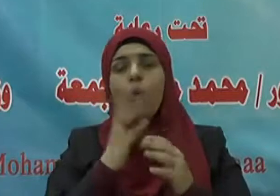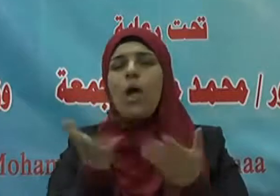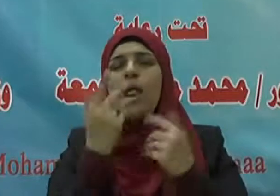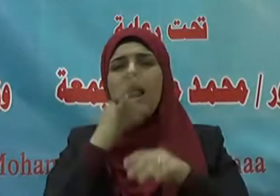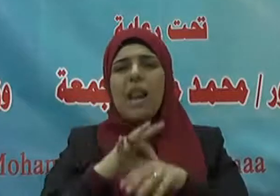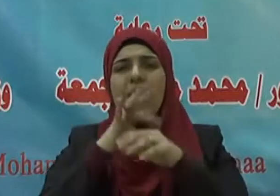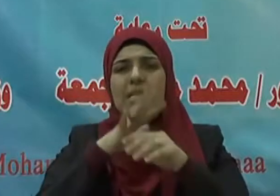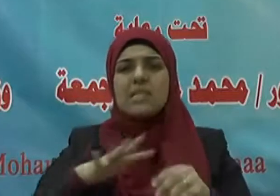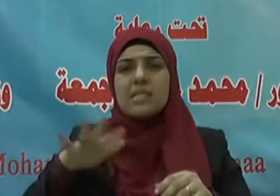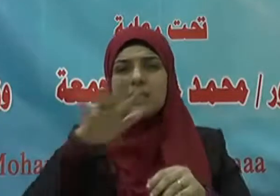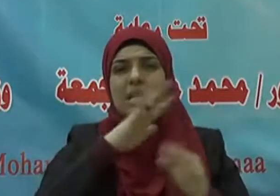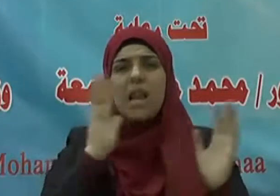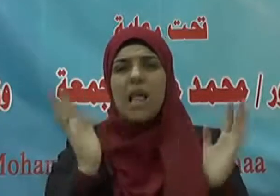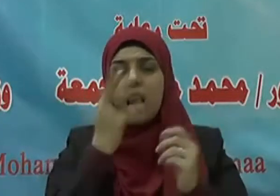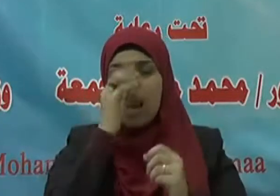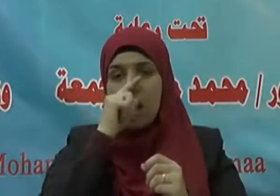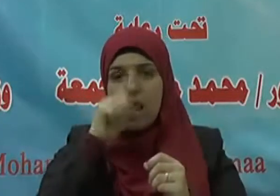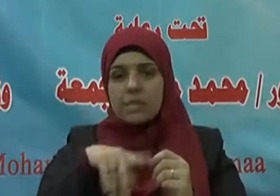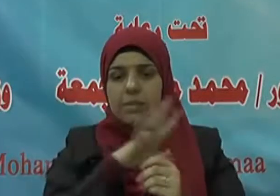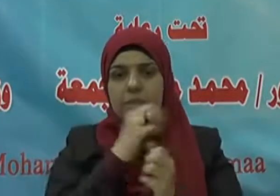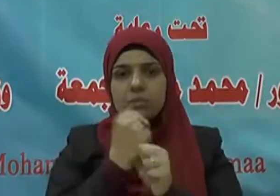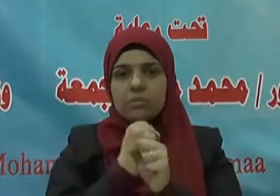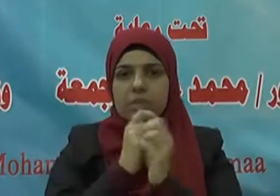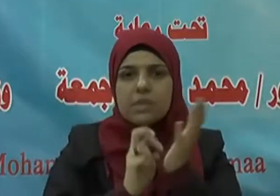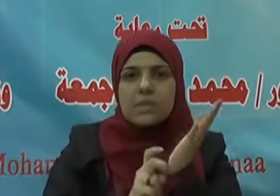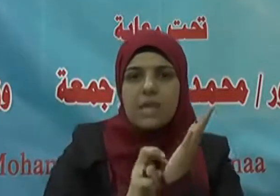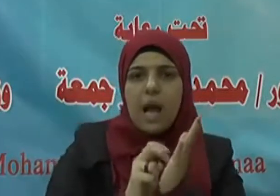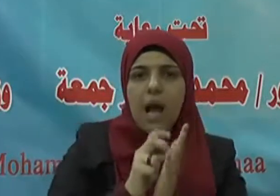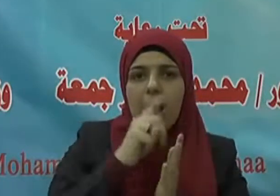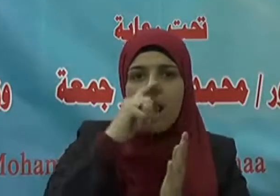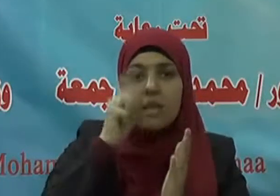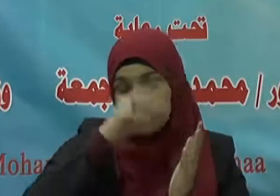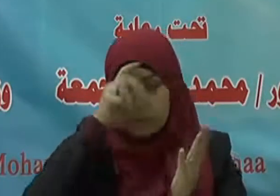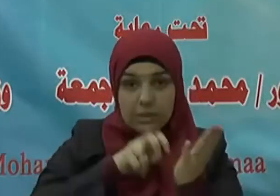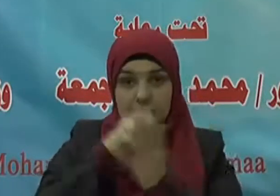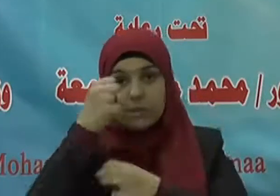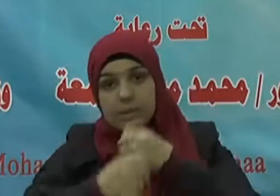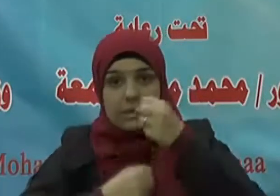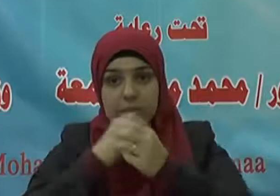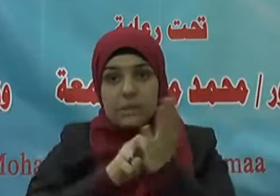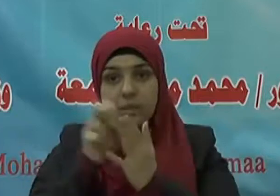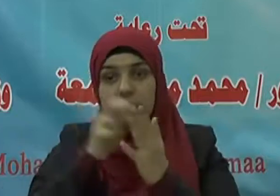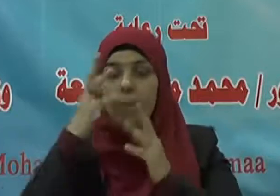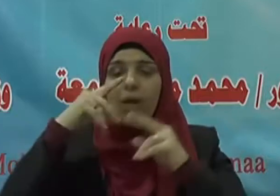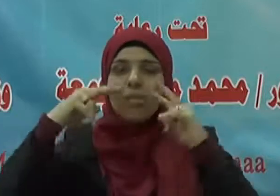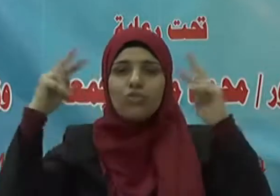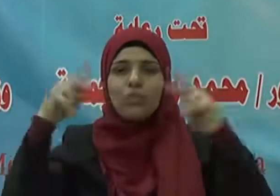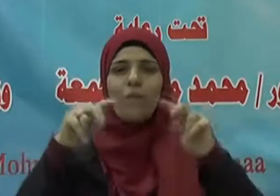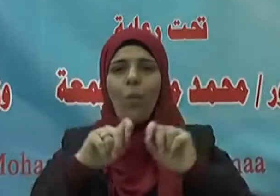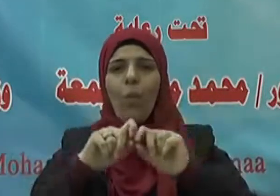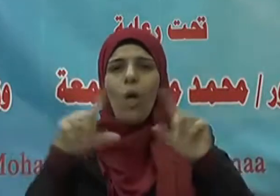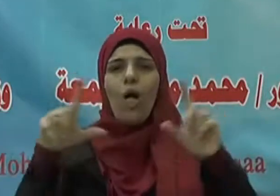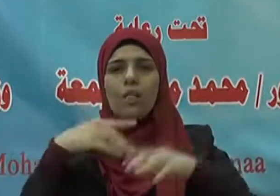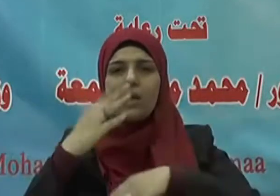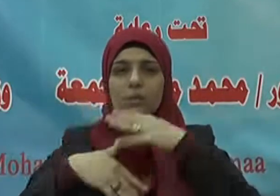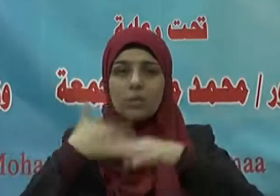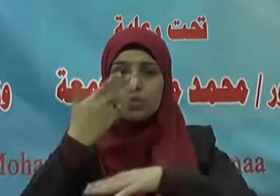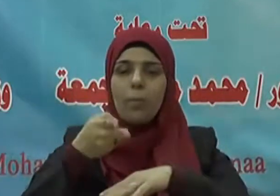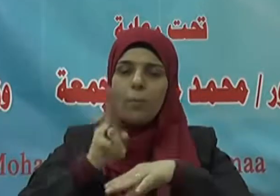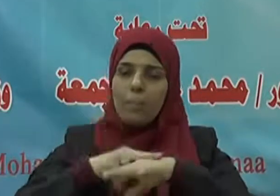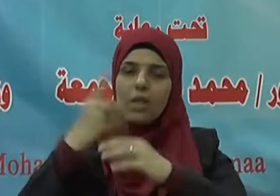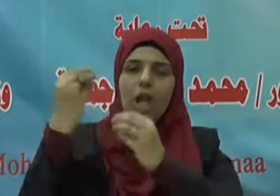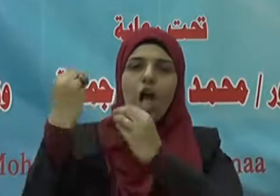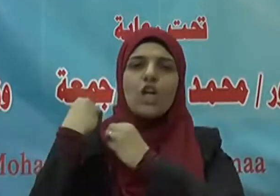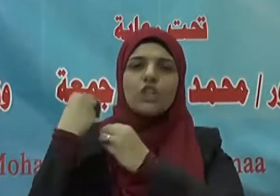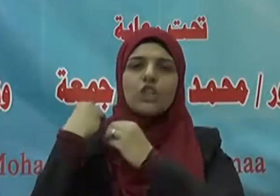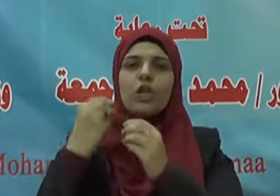للإنسان إلا ما سعى وأن سعيه سوف يرى ثم